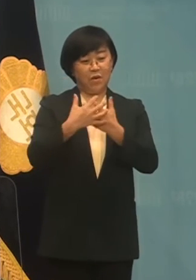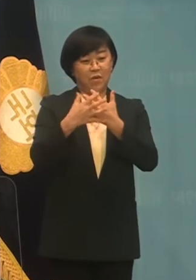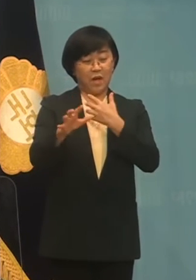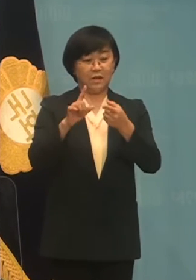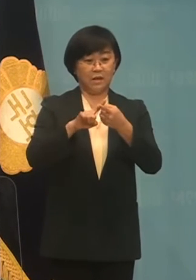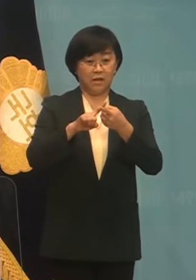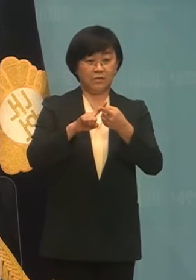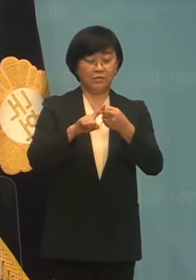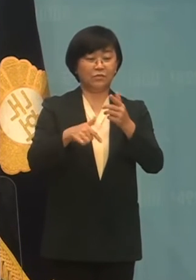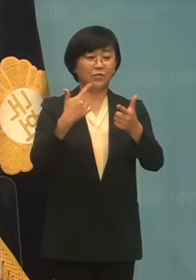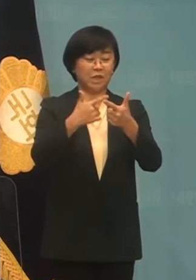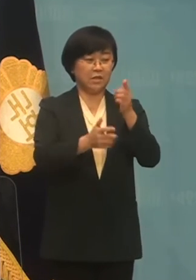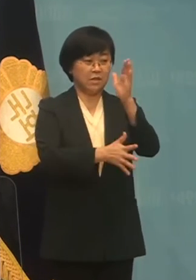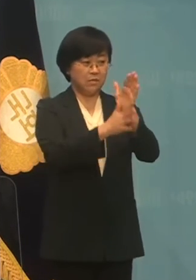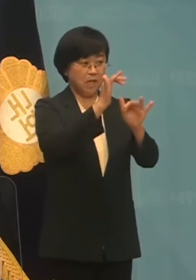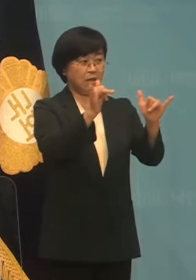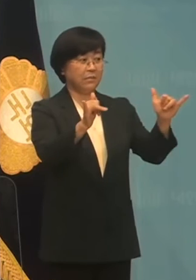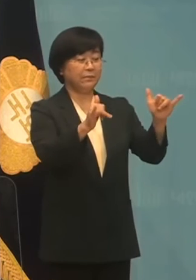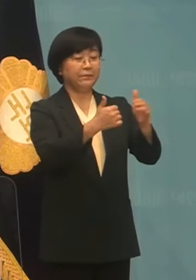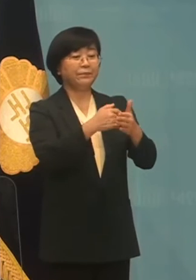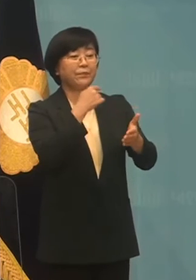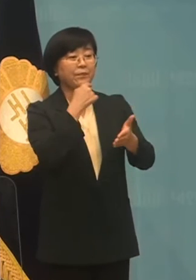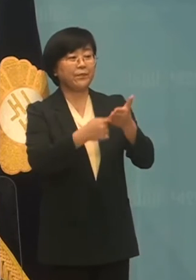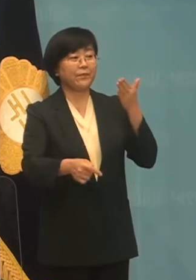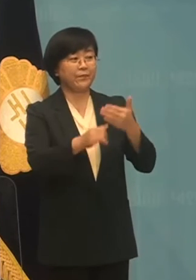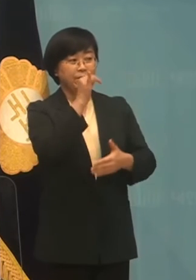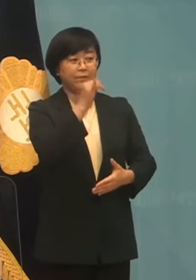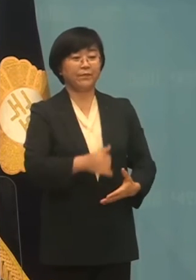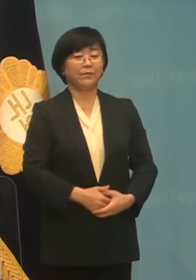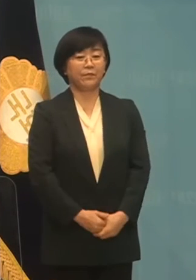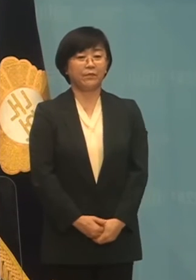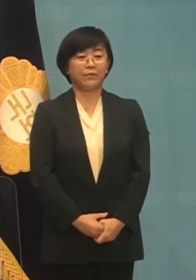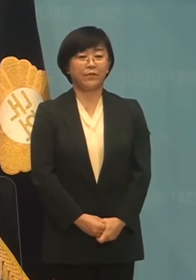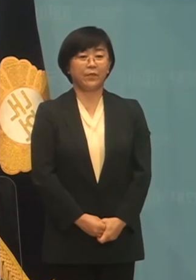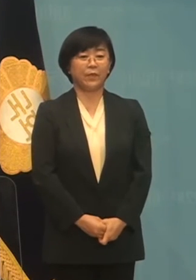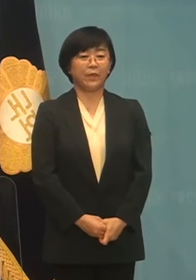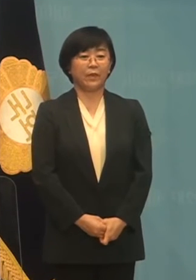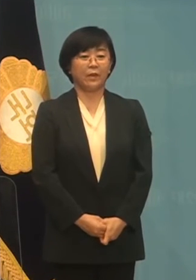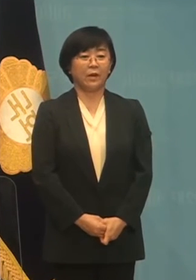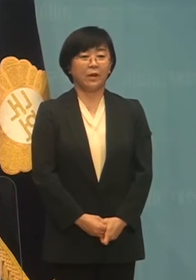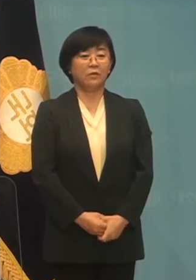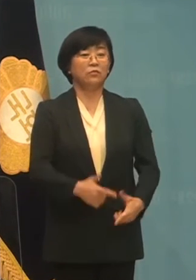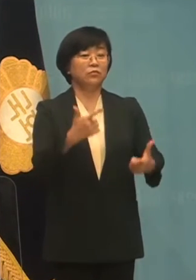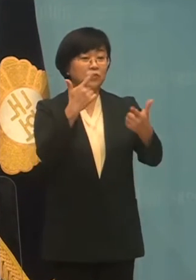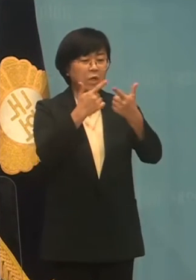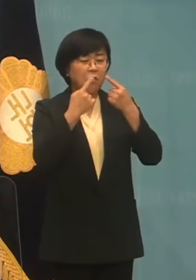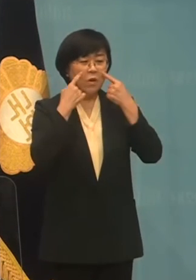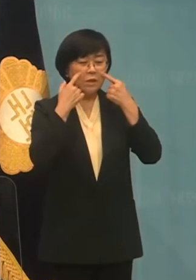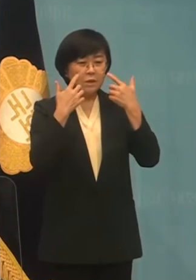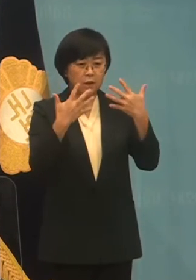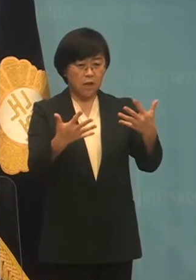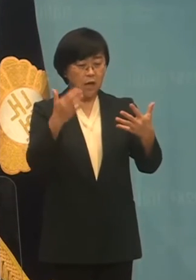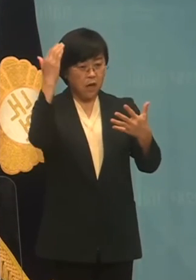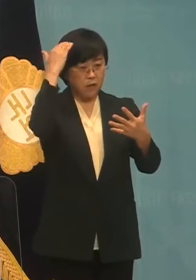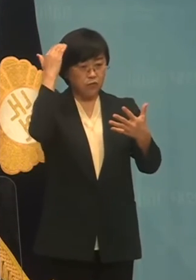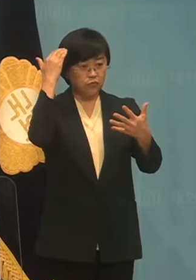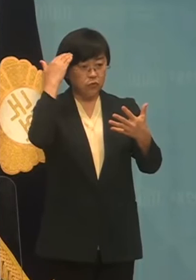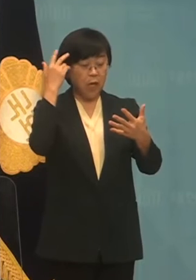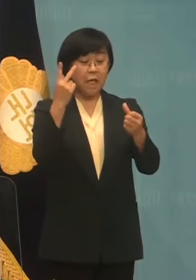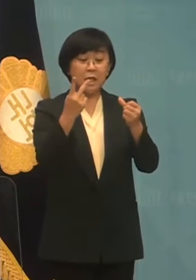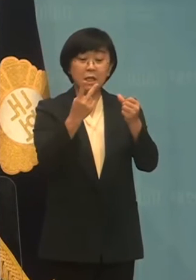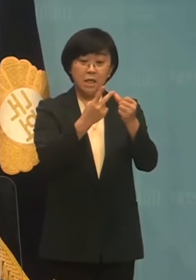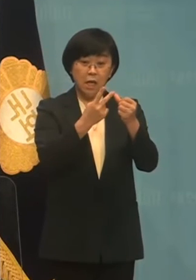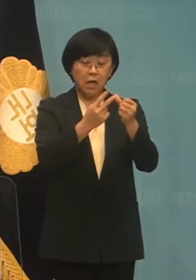동세, 부산 시민들만 피해를 보고 있습니다. 부산은 명시를 상관한 대한민국의